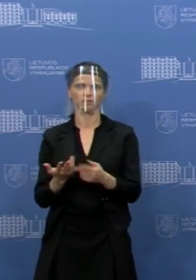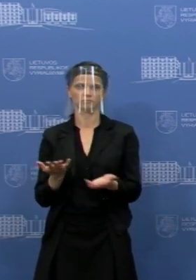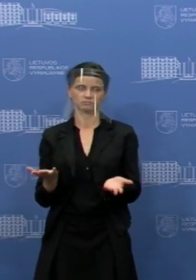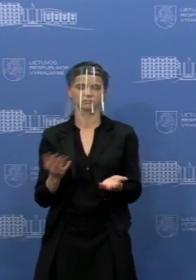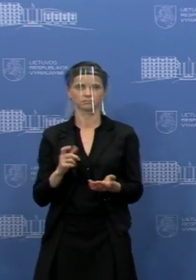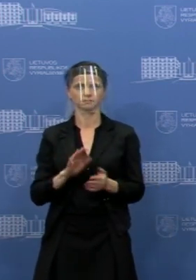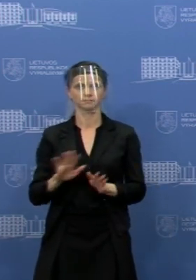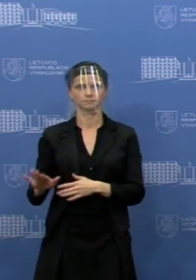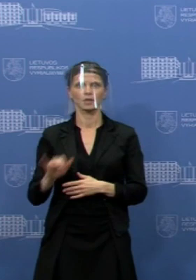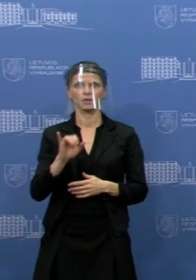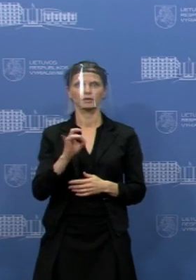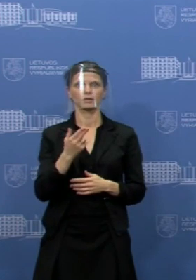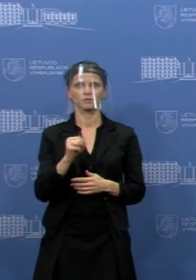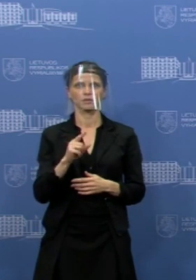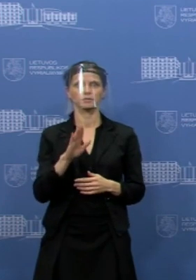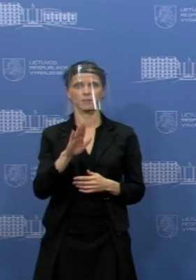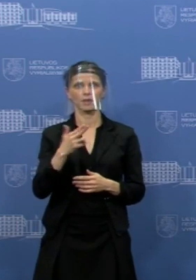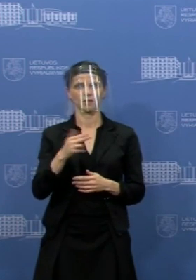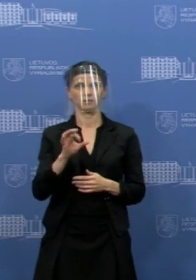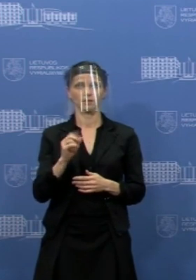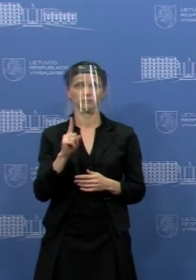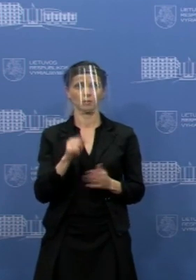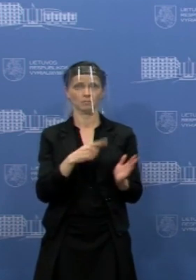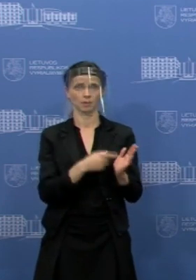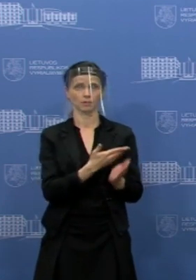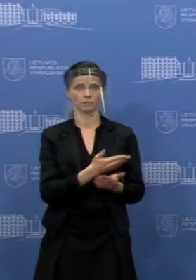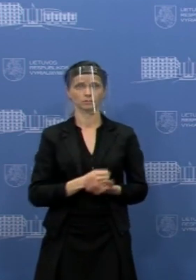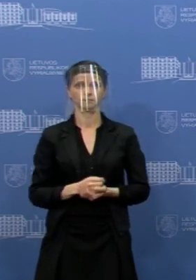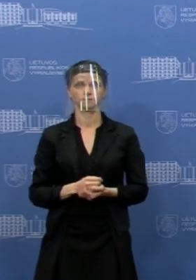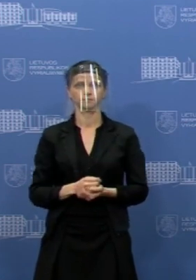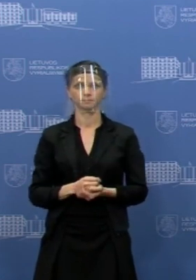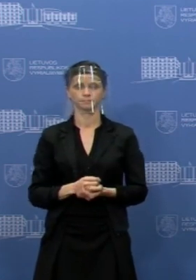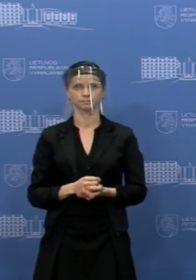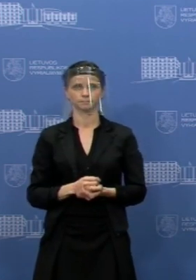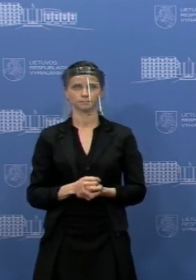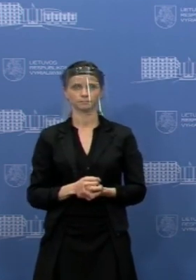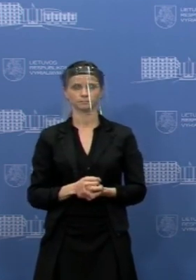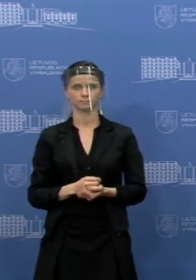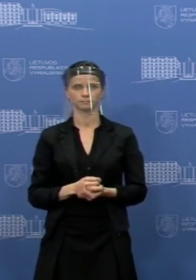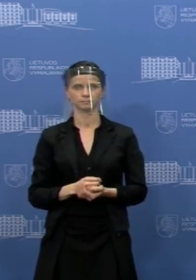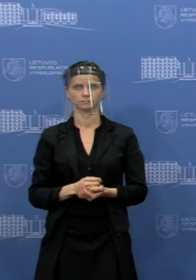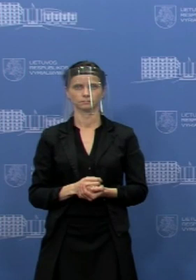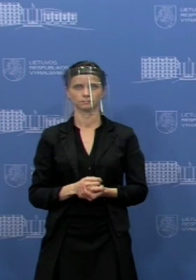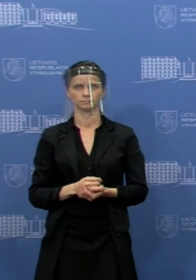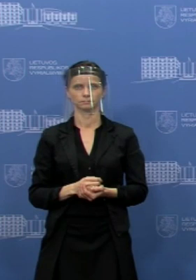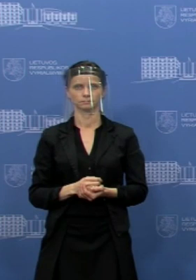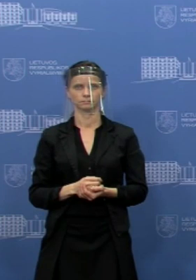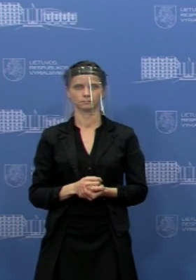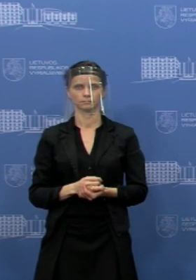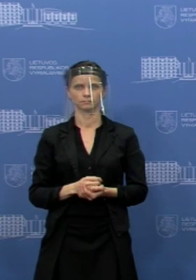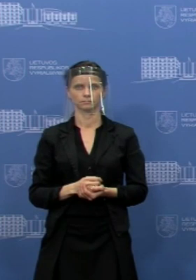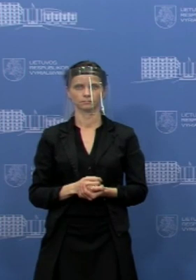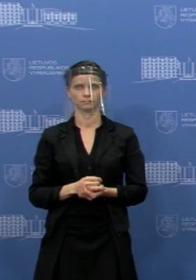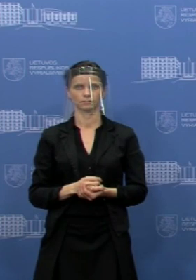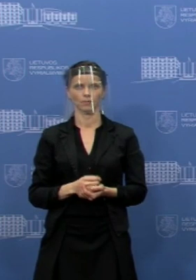Ignas Išbanas, Ignai, prašau. Gal gal ministrai tiesiog dar patikslinti kelias nuostatas, ar yra karantino sprendime,